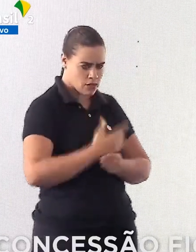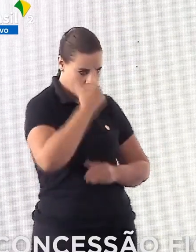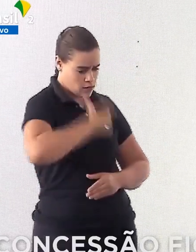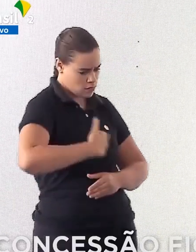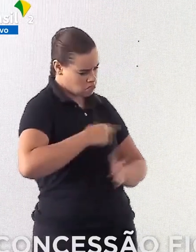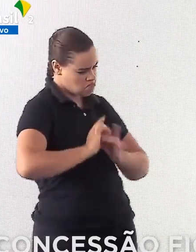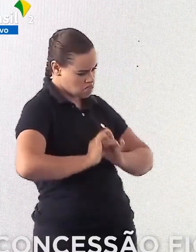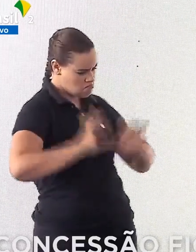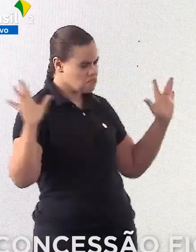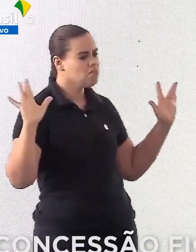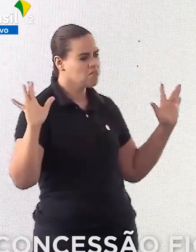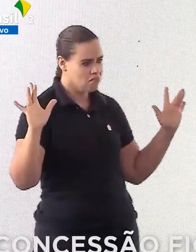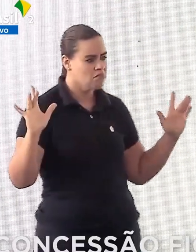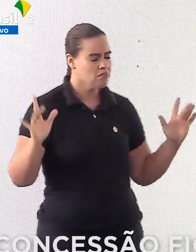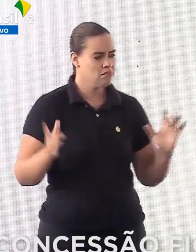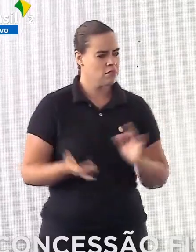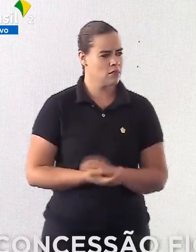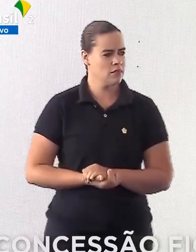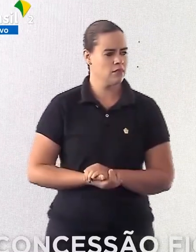governador da Bahia.